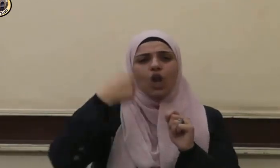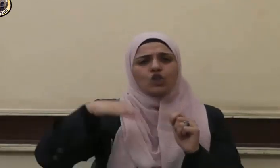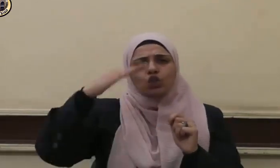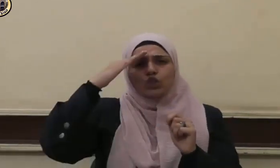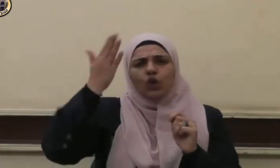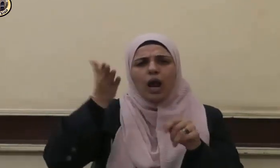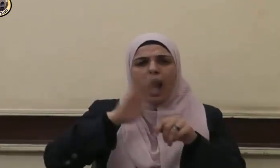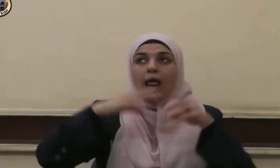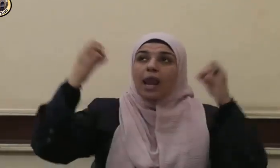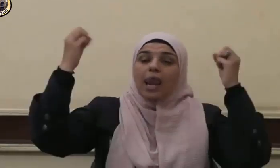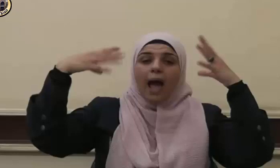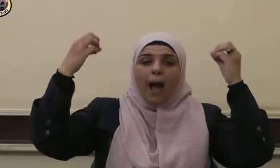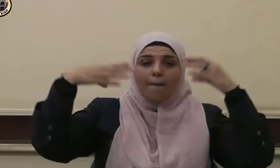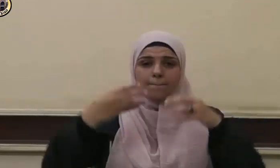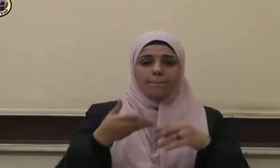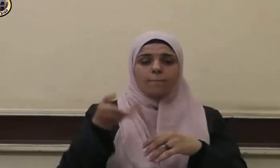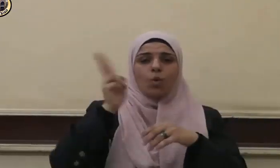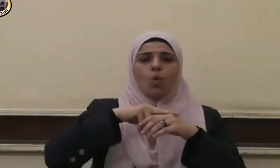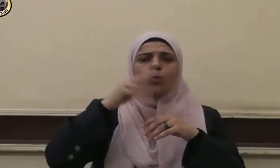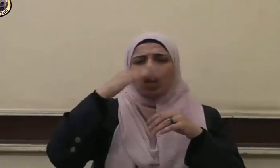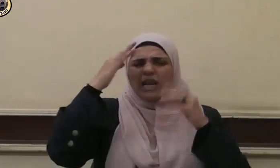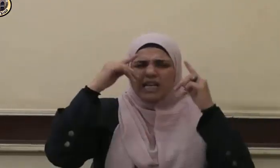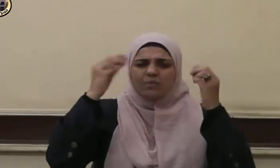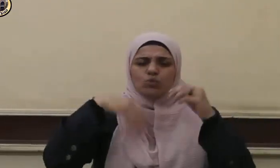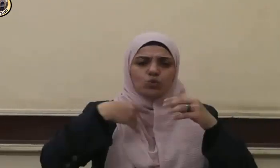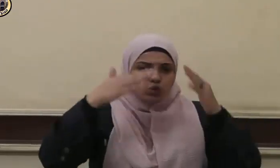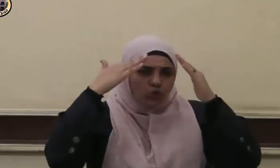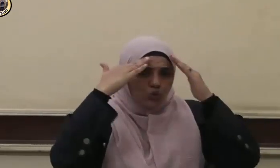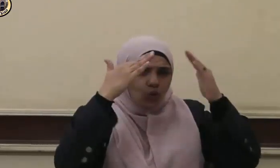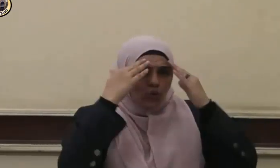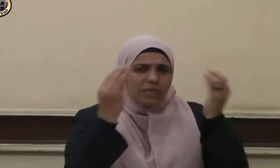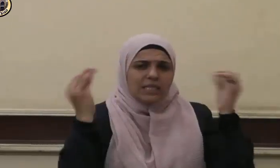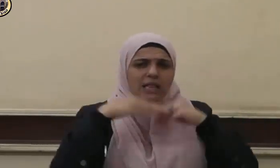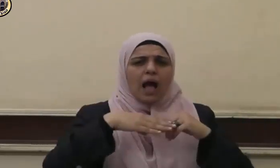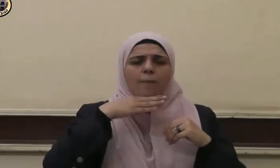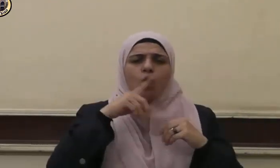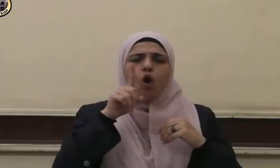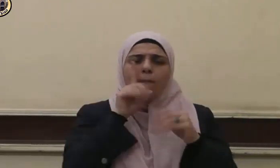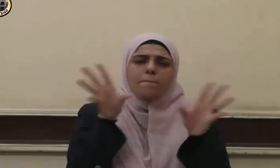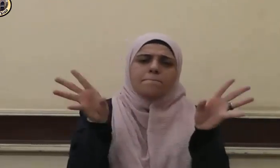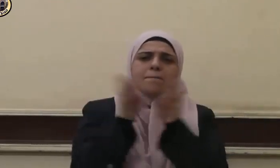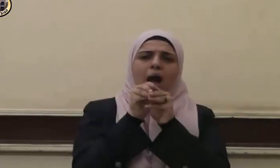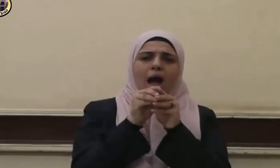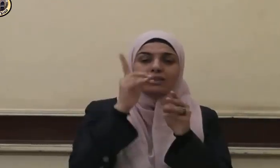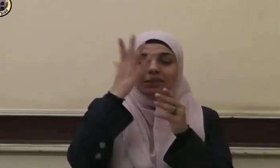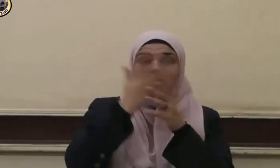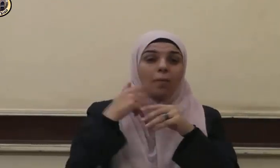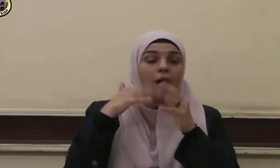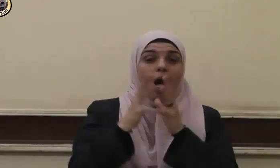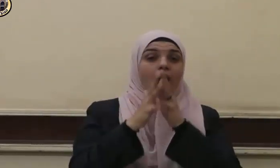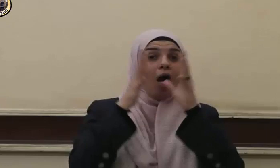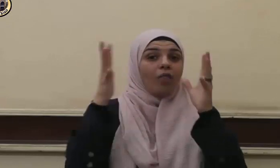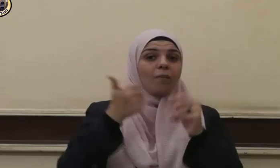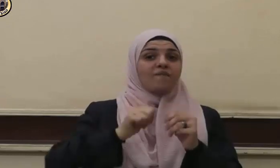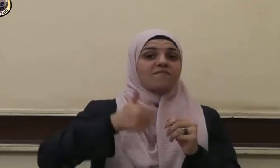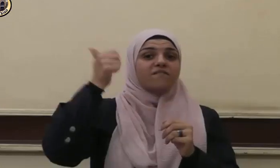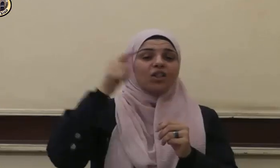على نعمه وقرنا شكر الوالدين بشكره لعظيم فضلهما